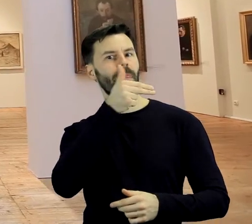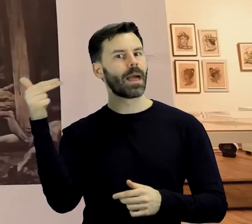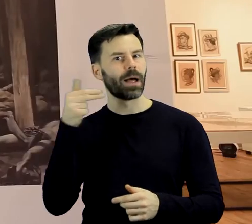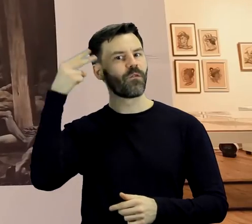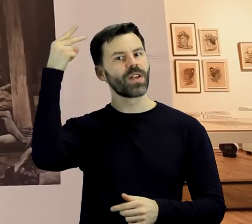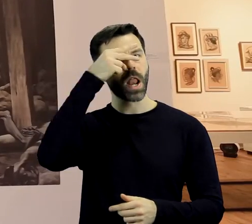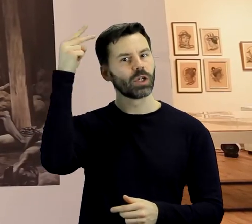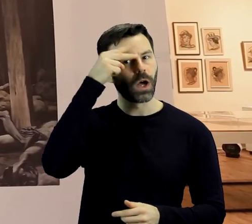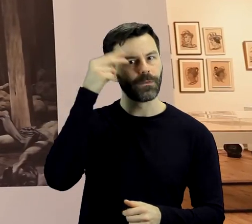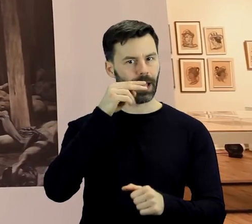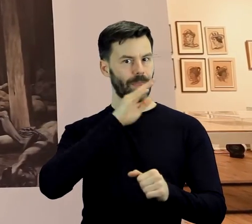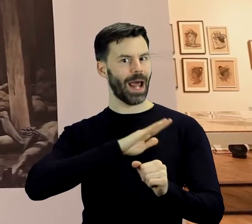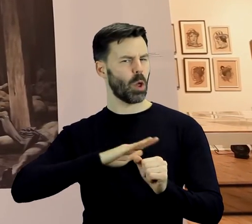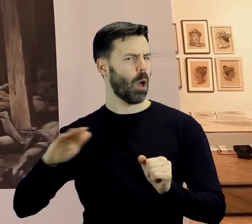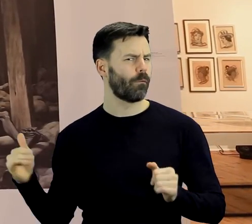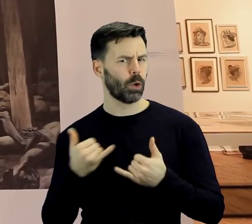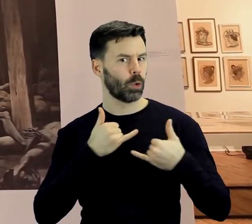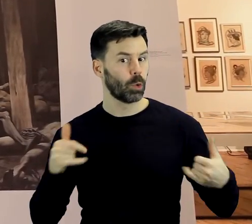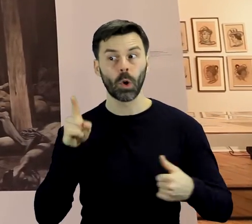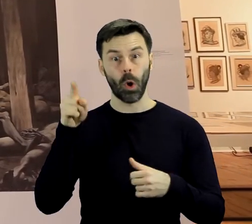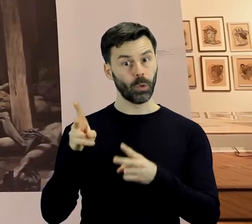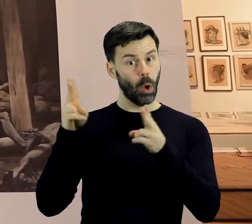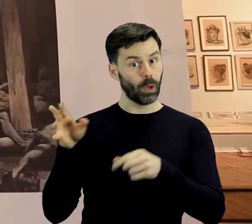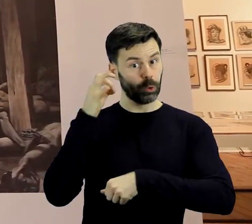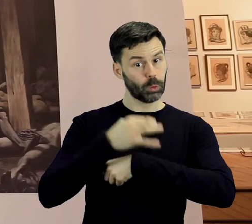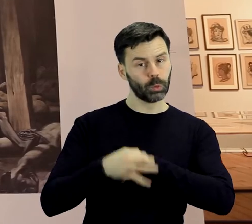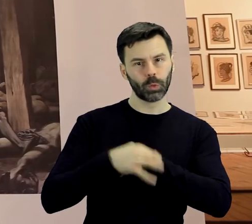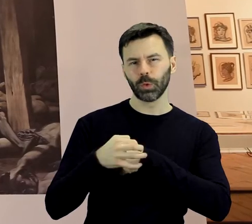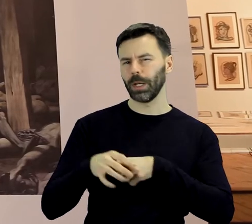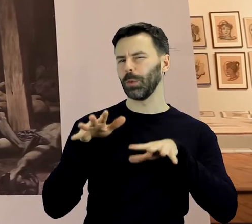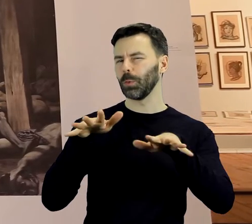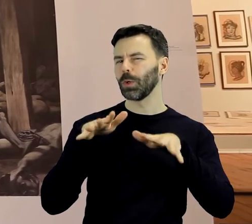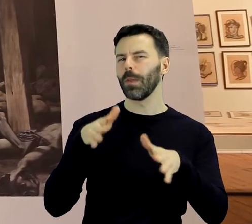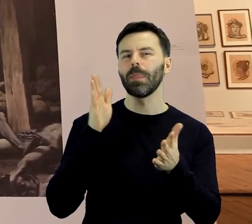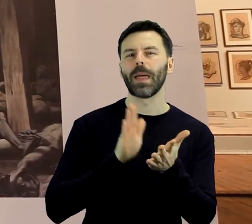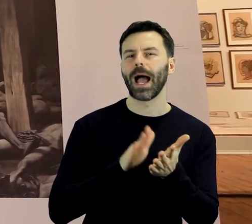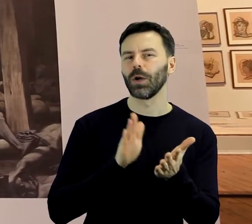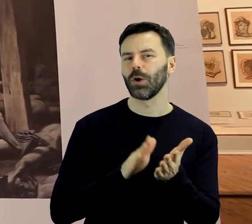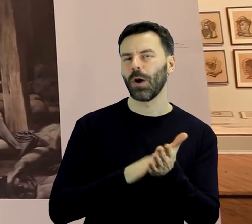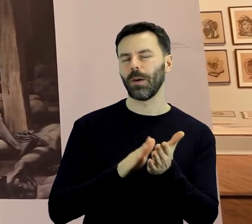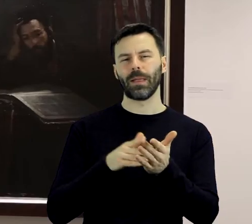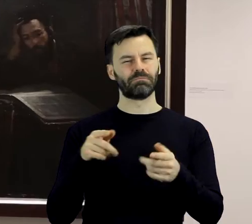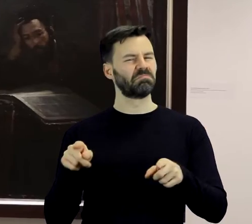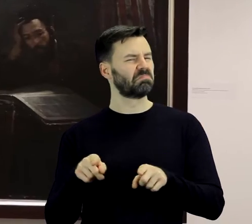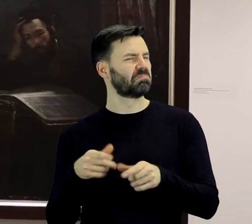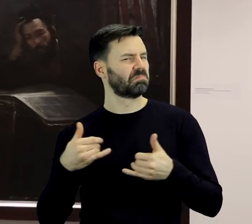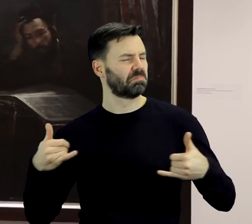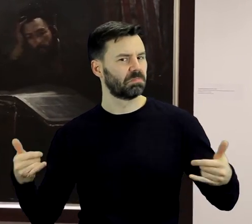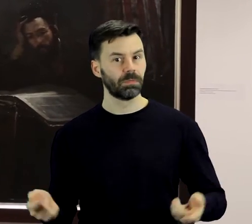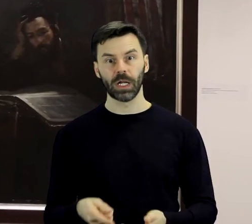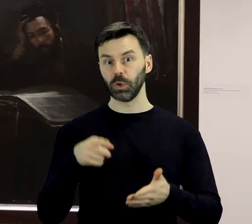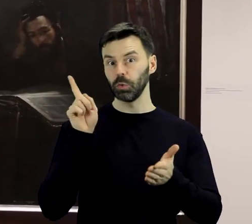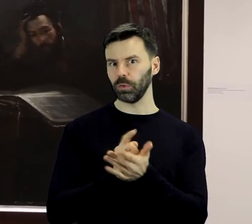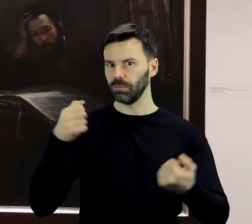i narodową. Już w czasie studiów wielokrotnie zdobywał za nie liczne wyróżnienia i pochwały. Prawdziwy sukces i rozgłos